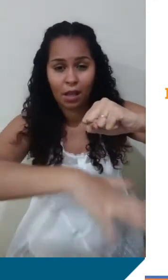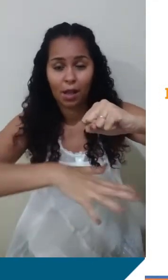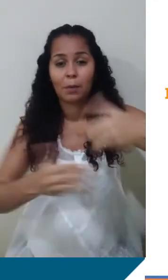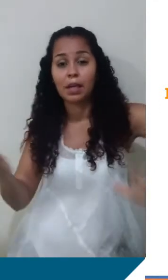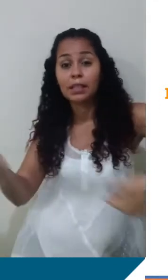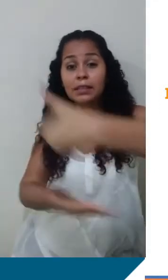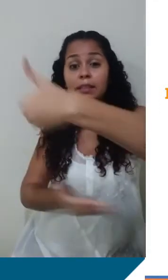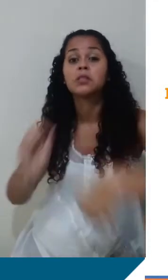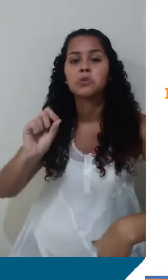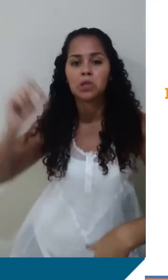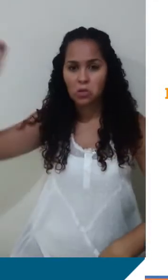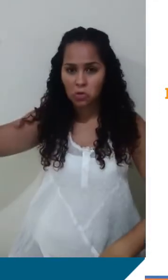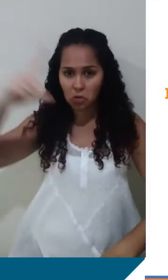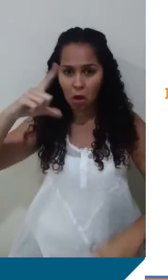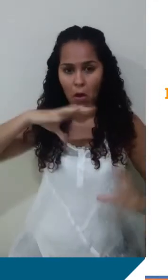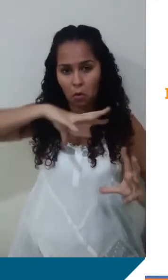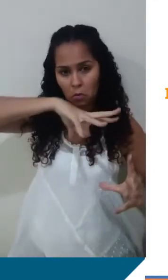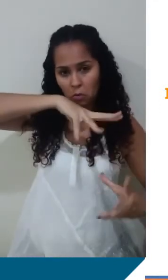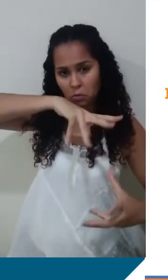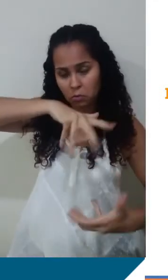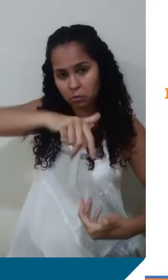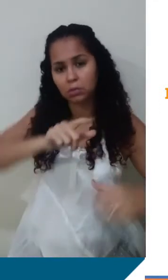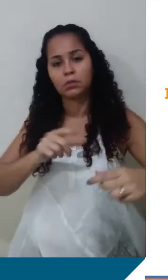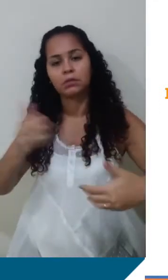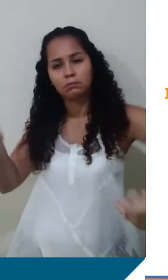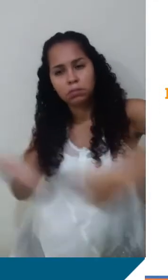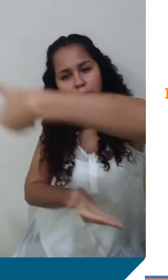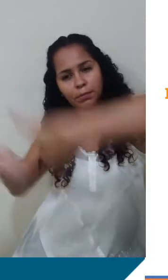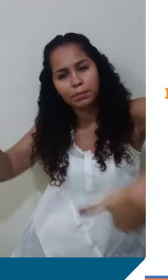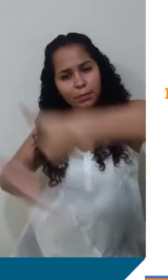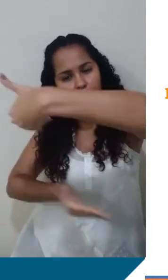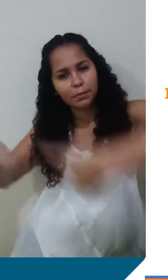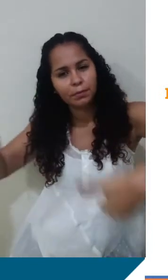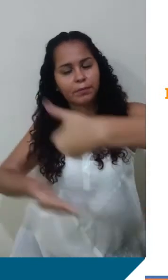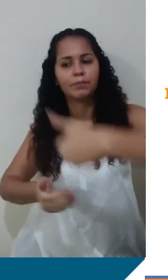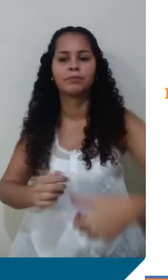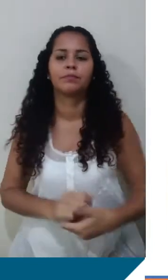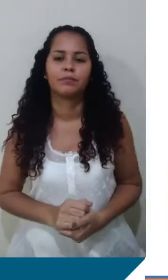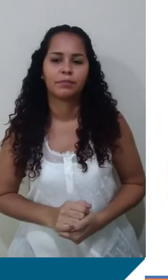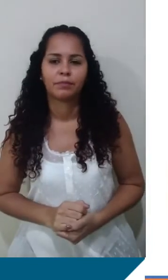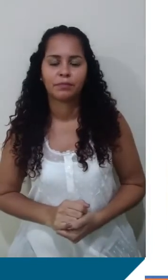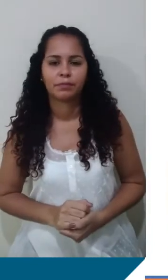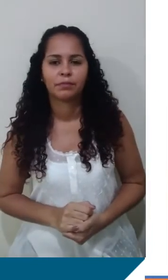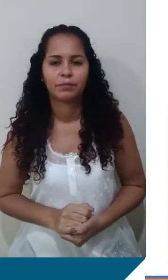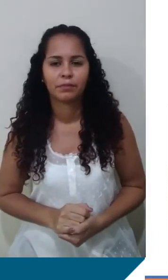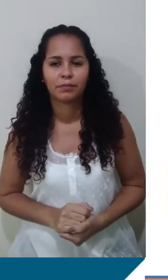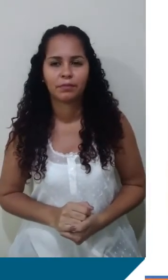Terra, da Lua e de um satélite, onde você altera a massa, essas coisas. Tem uma olhadinha, muito bom. Agora, a vai